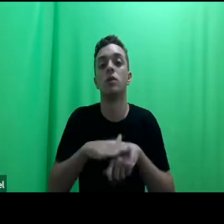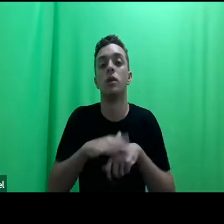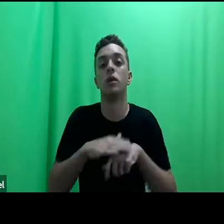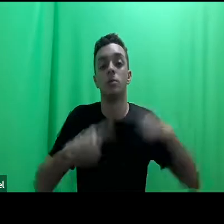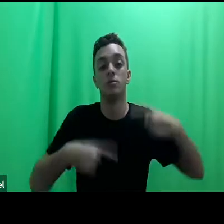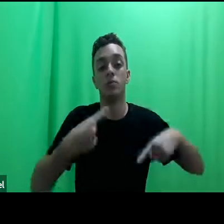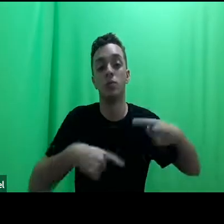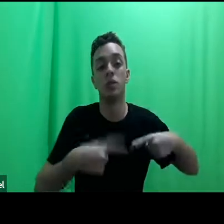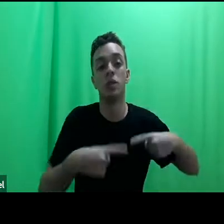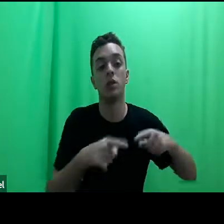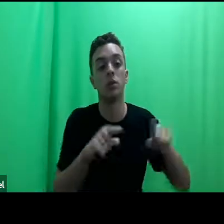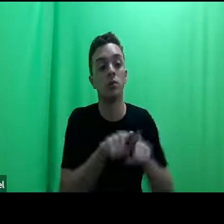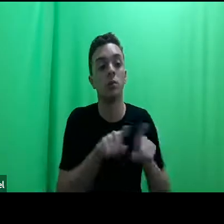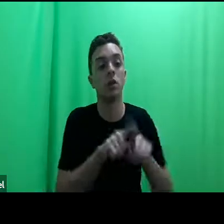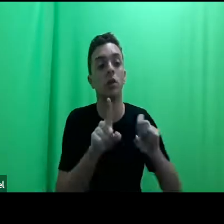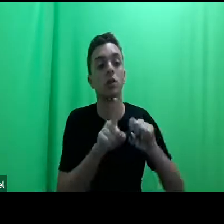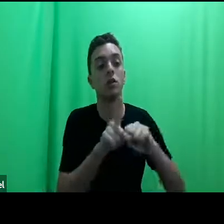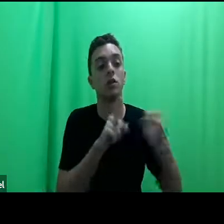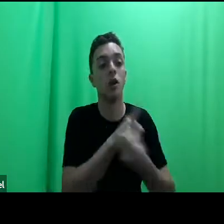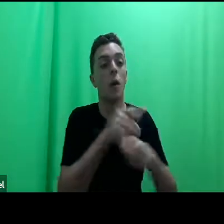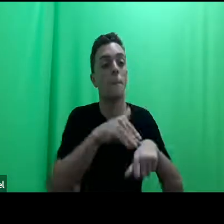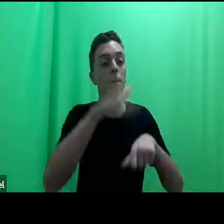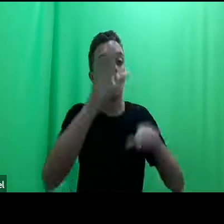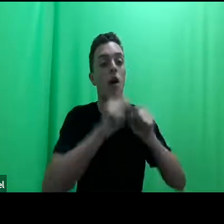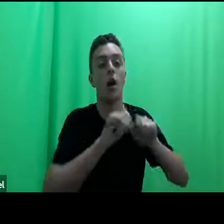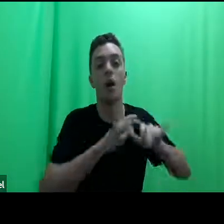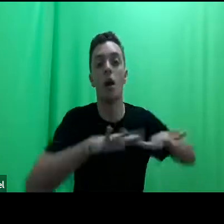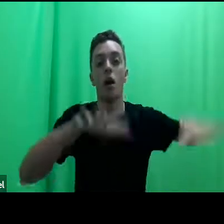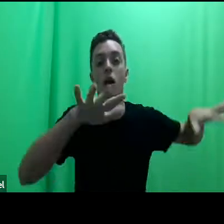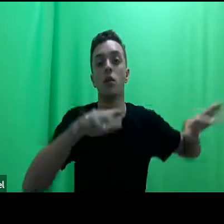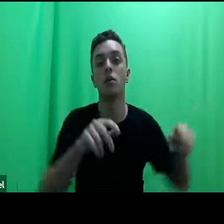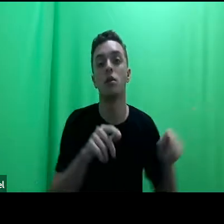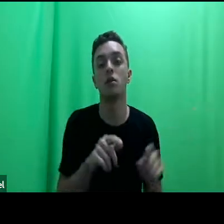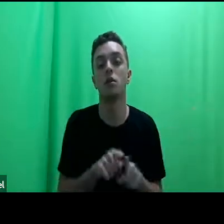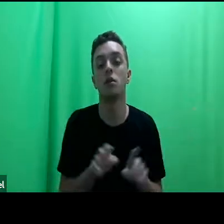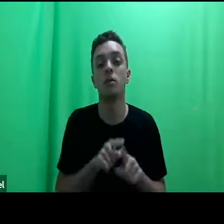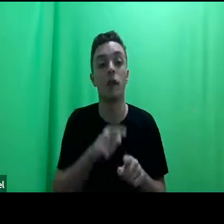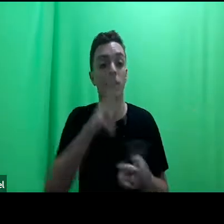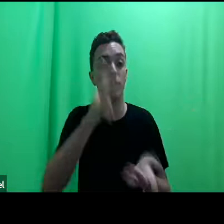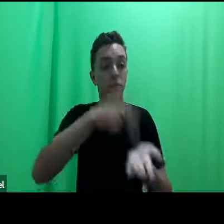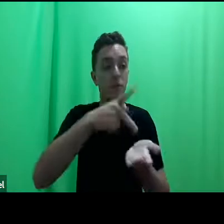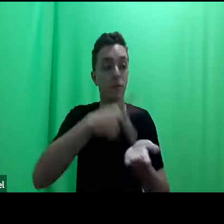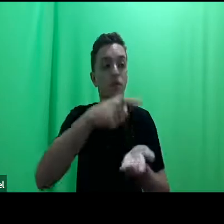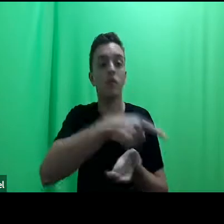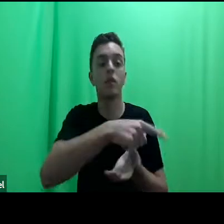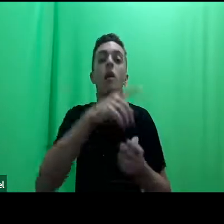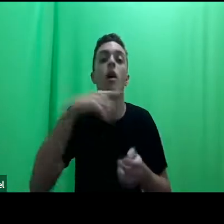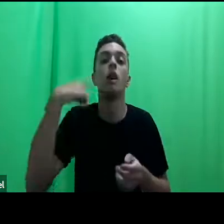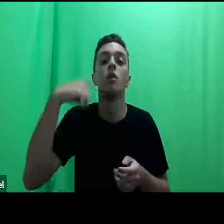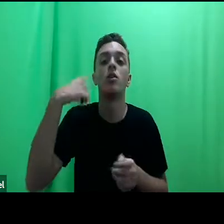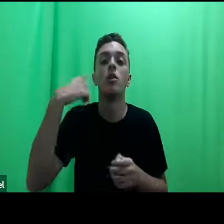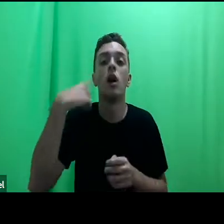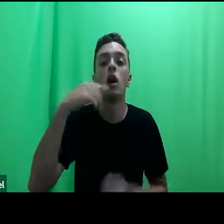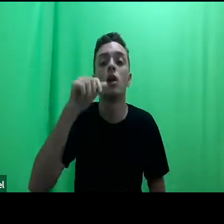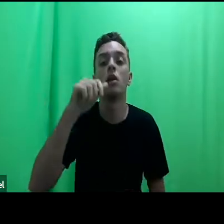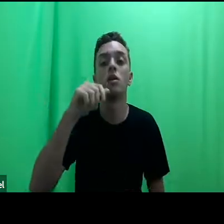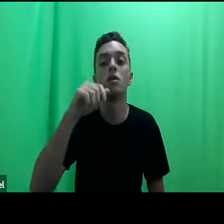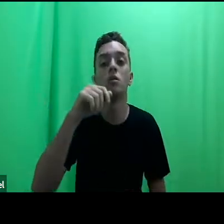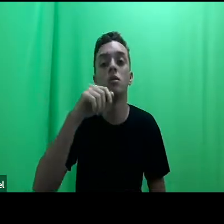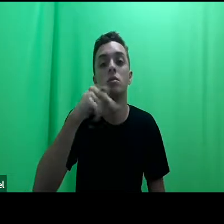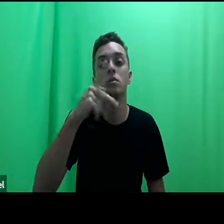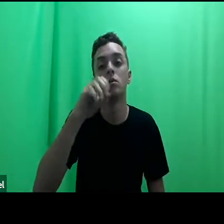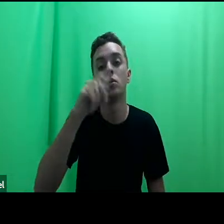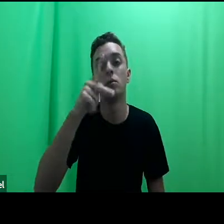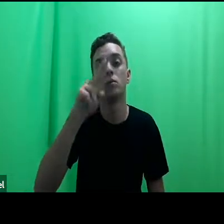e social mais ampla. Além disso, os e as advogadas populares, elas trabalham com